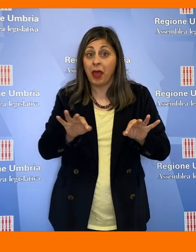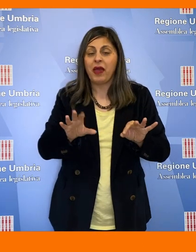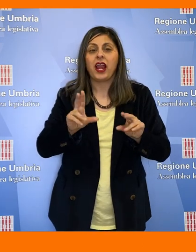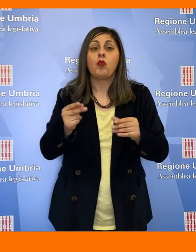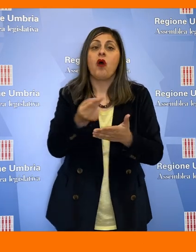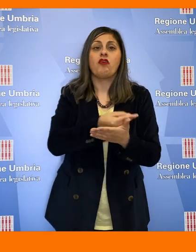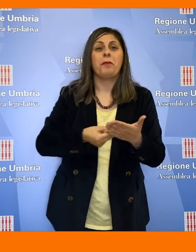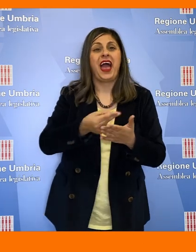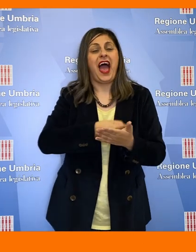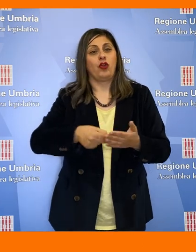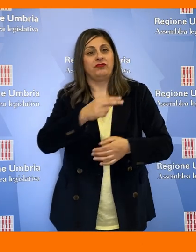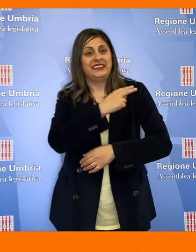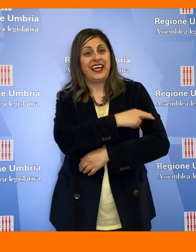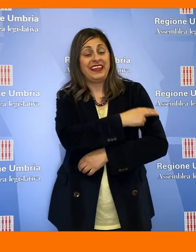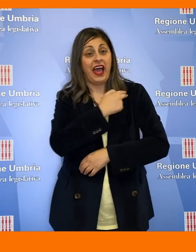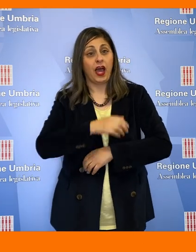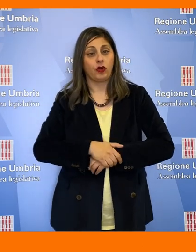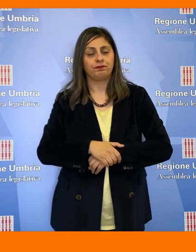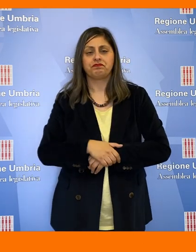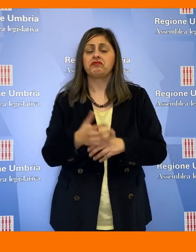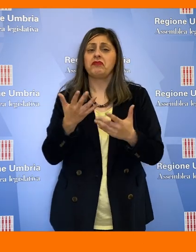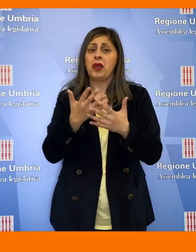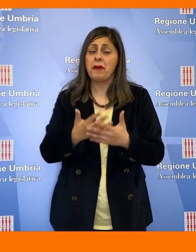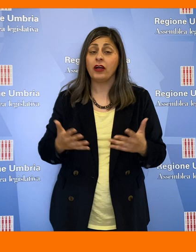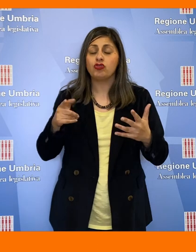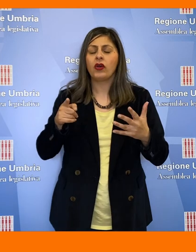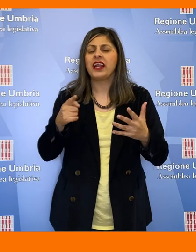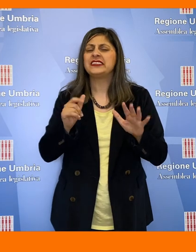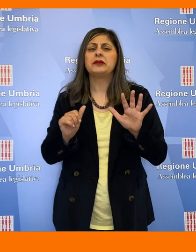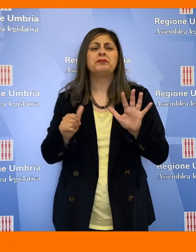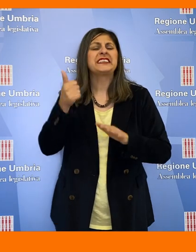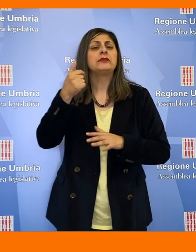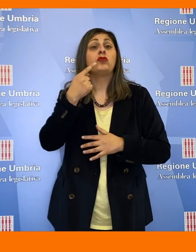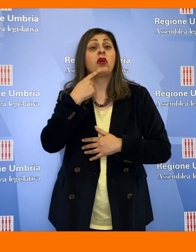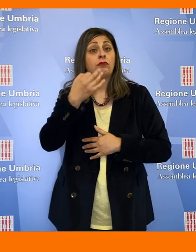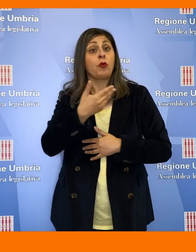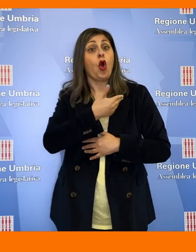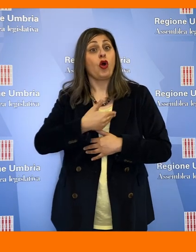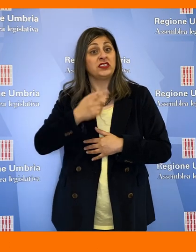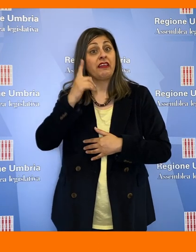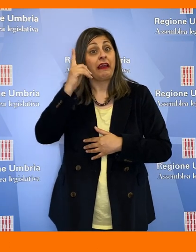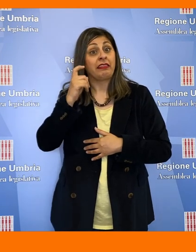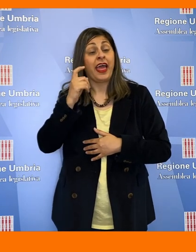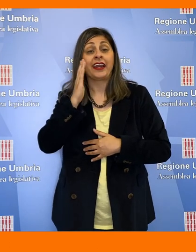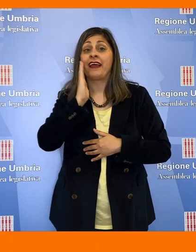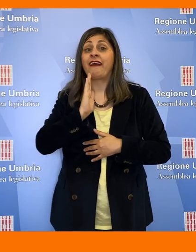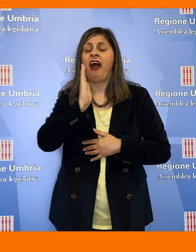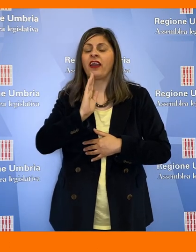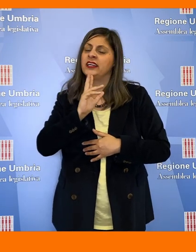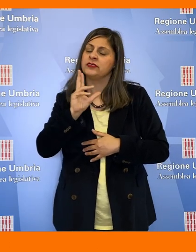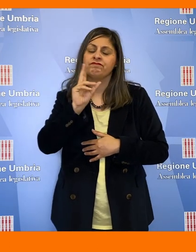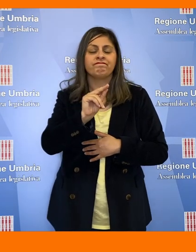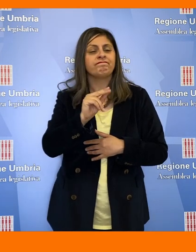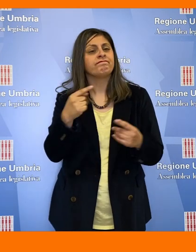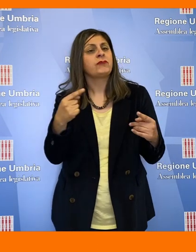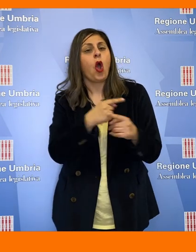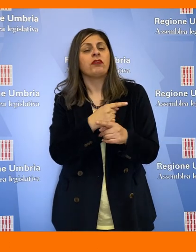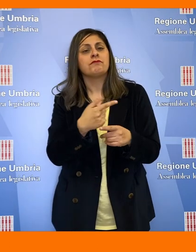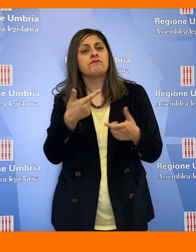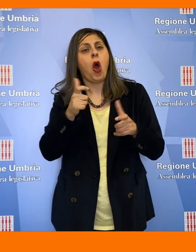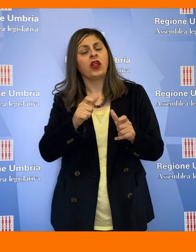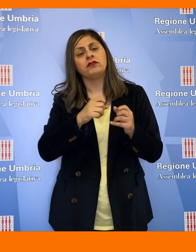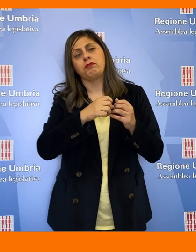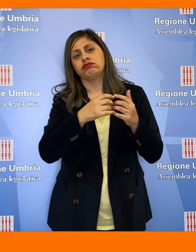sanitario. Per la maggioranza è stato soprattutto il consigliere Ternano Daniele Carissimi a motivare il voto